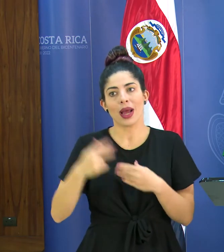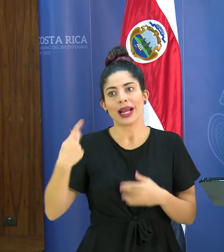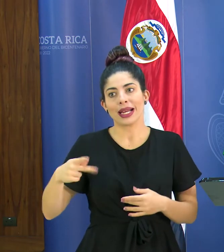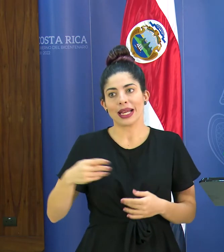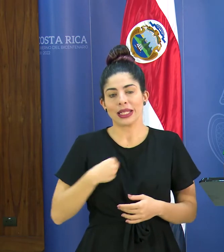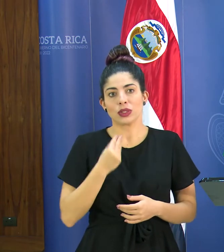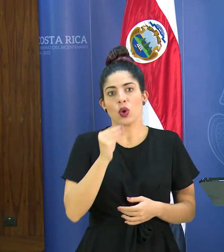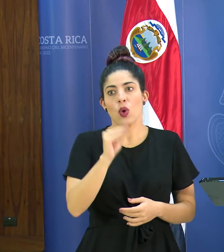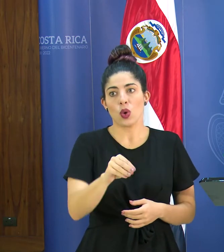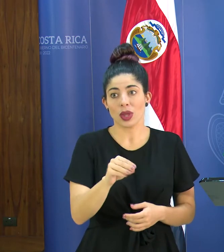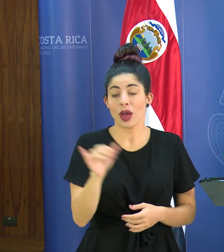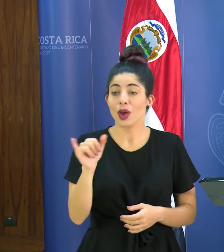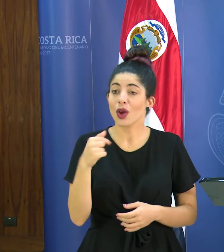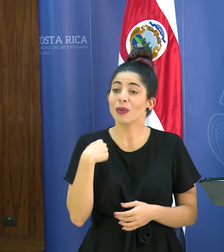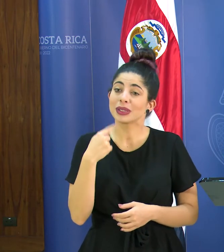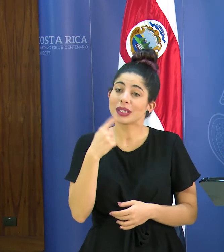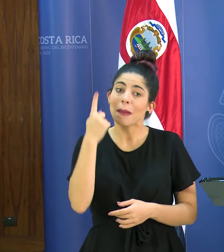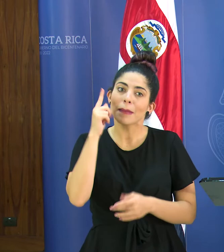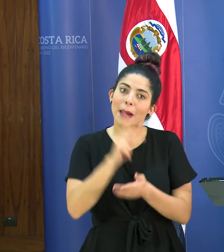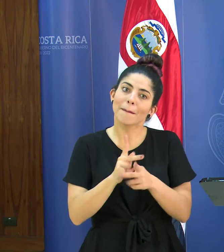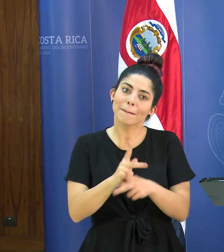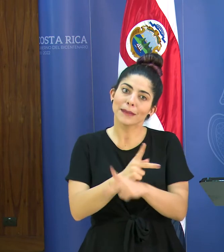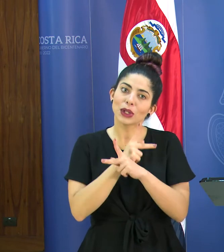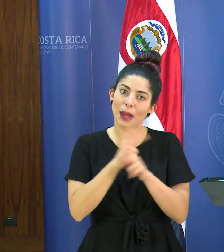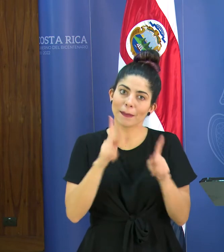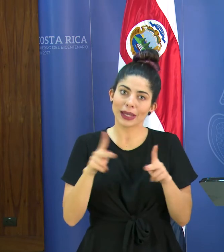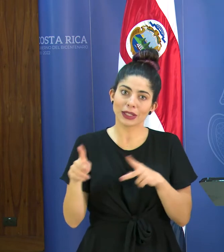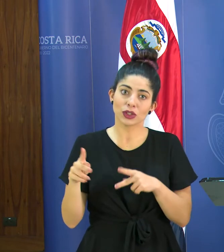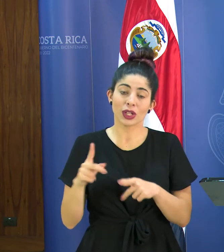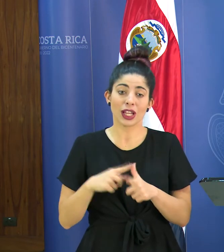de contagio y como lo decía para proteger a las personas